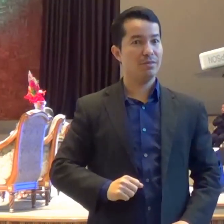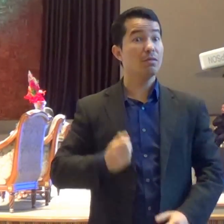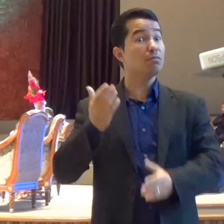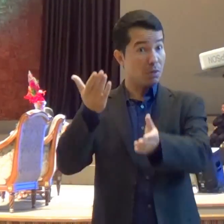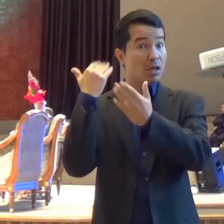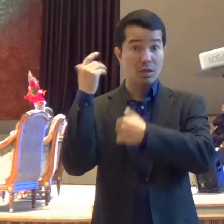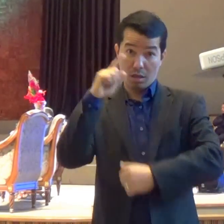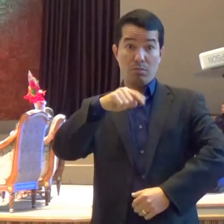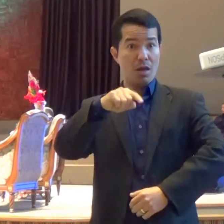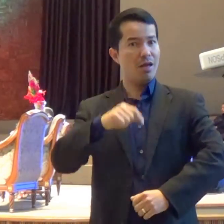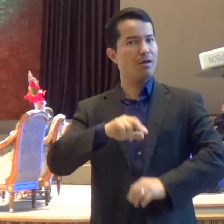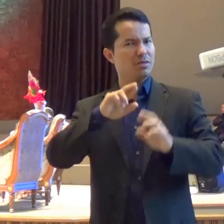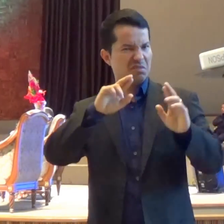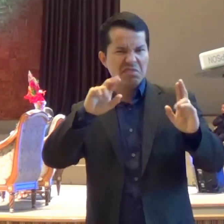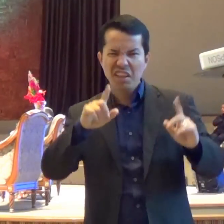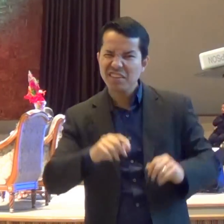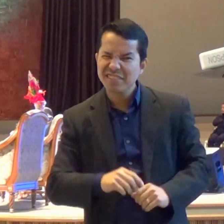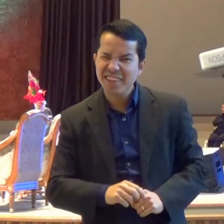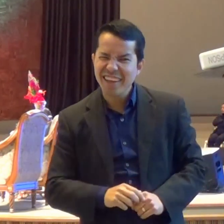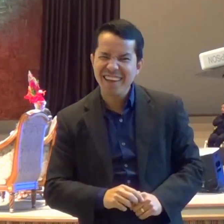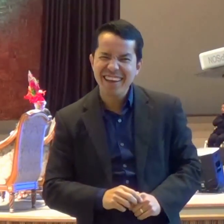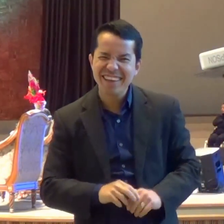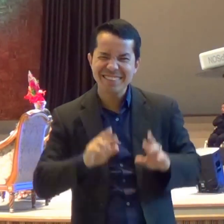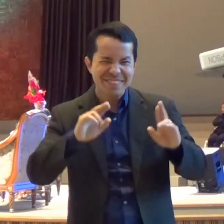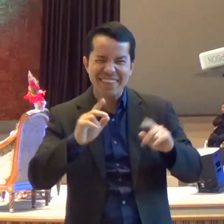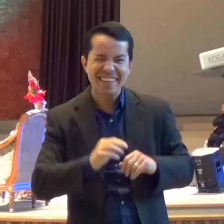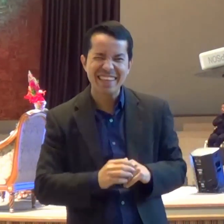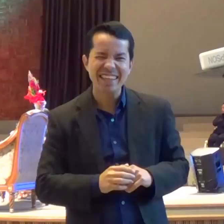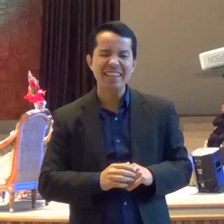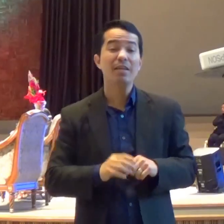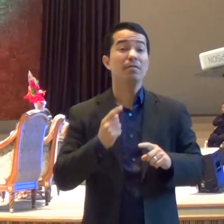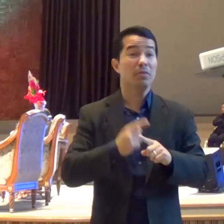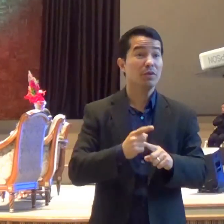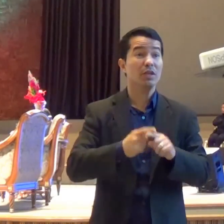Firmaram Um pacto E um Compromisso Com Jesus